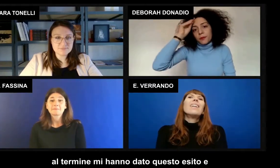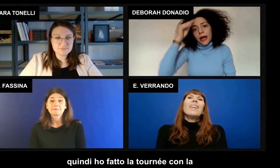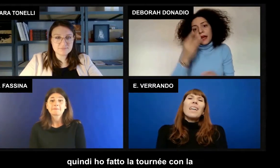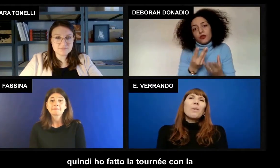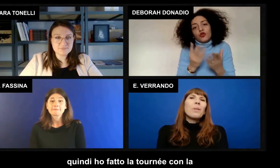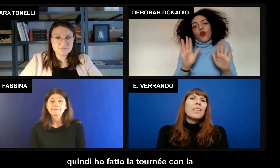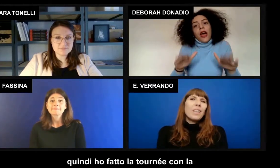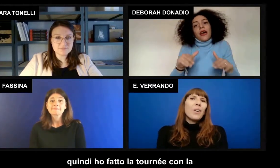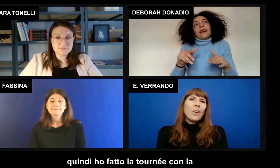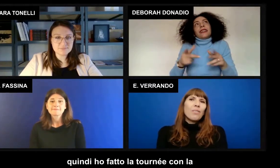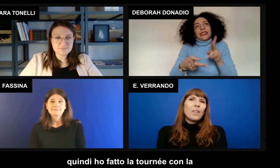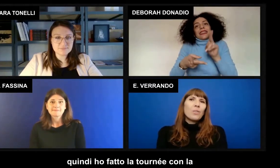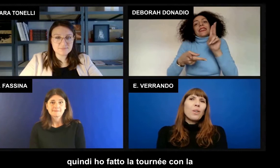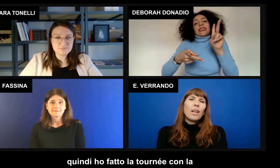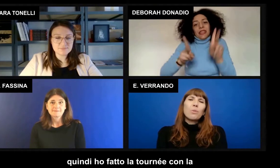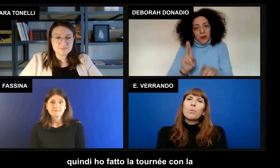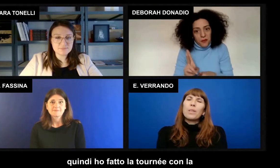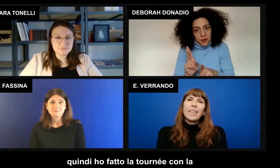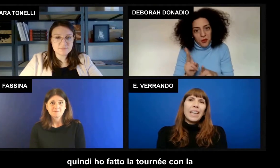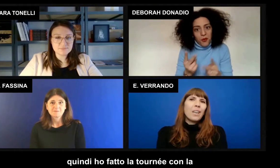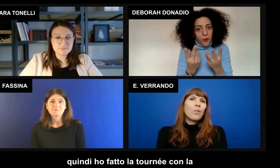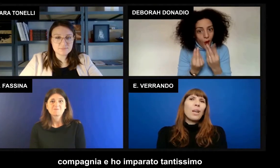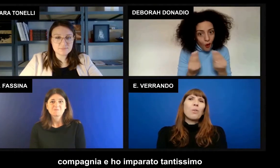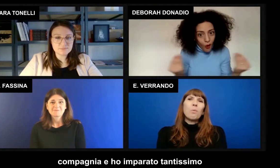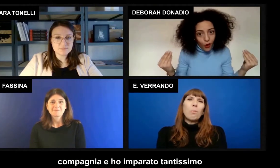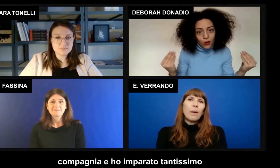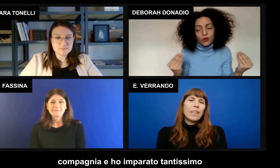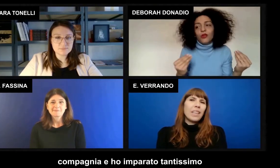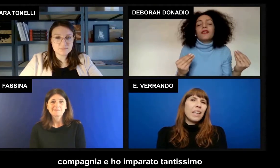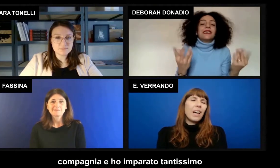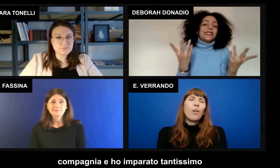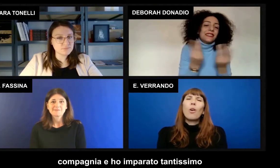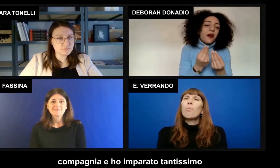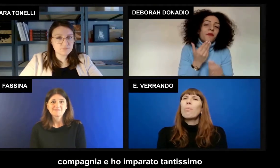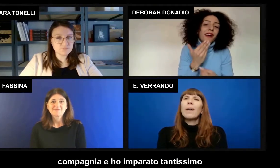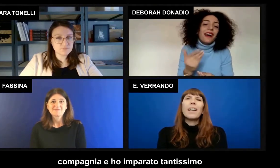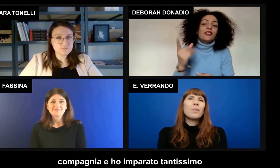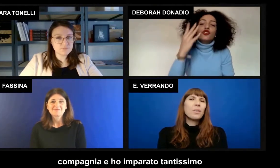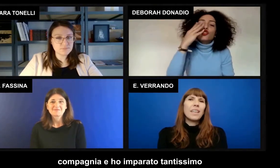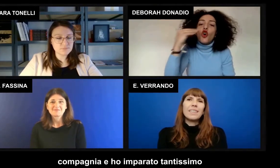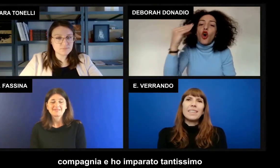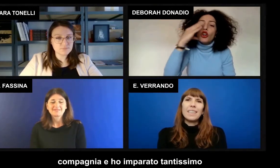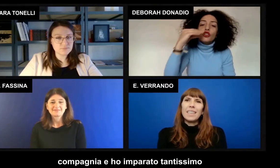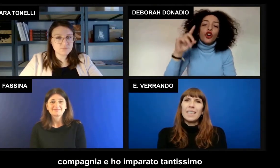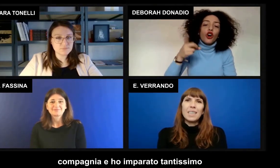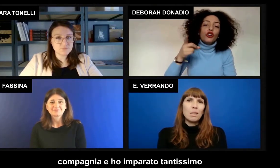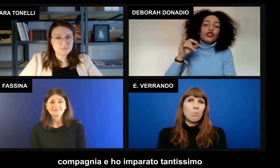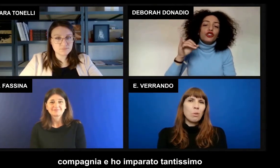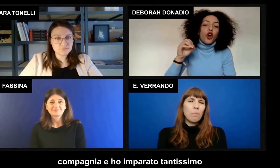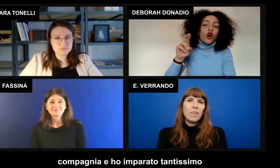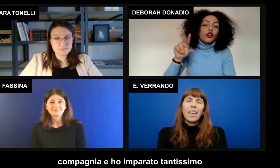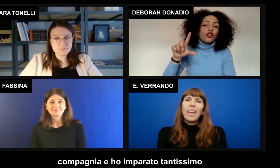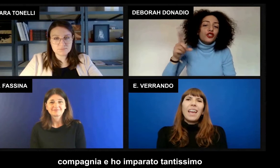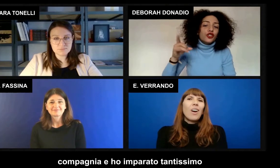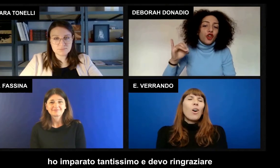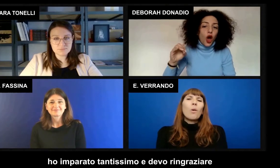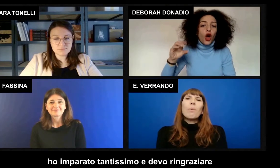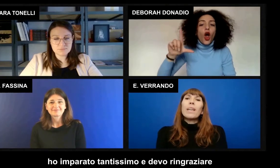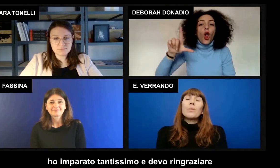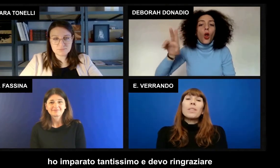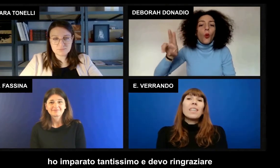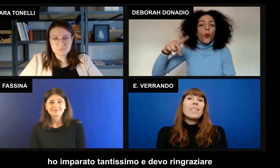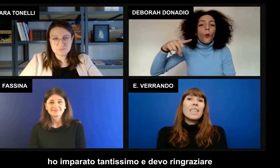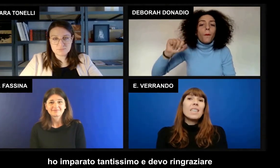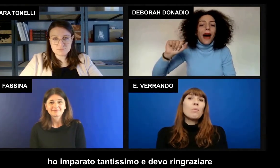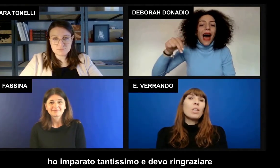E quindi ho fatto la tournée con la compagnia. E ho imparato tantissimo. Ho